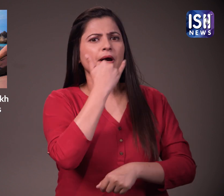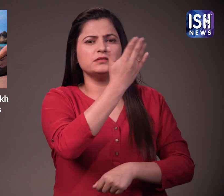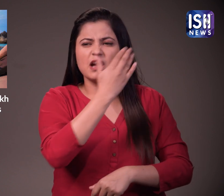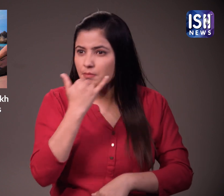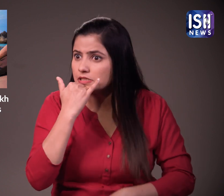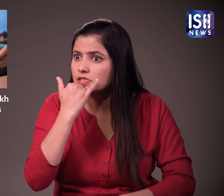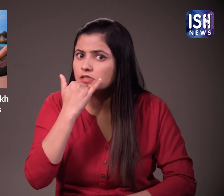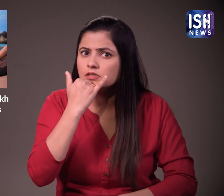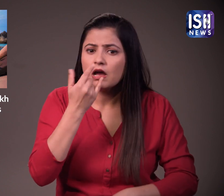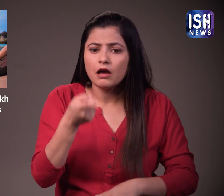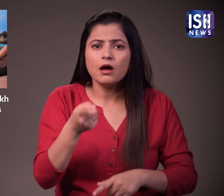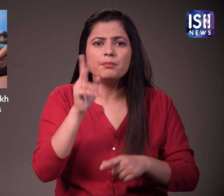मूड में नहीं होते हैं,